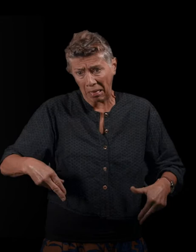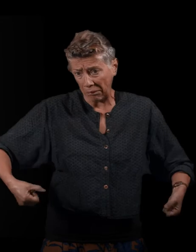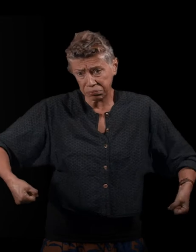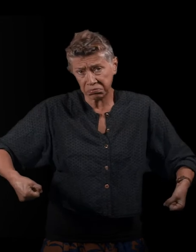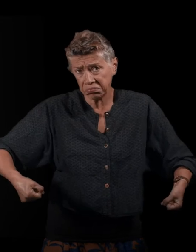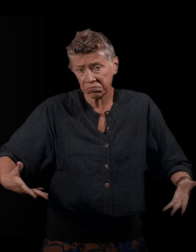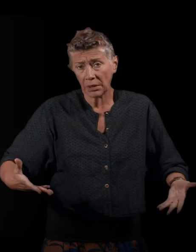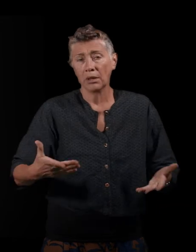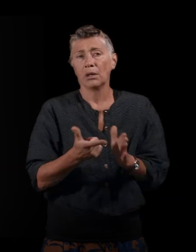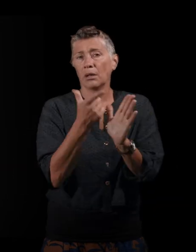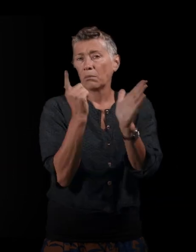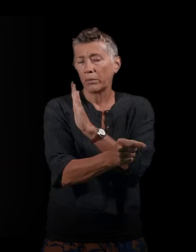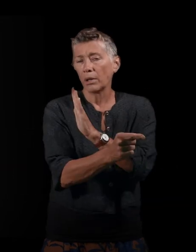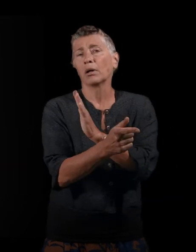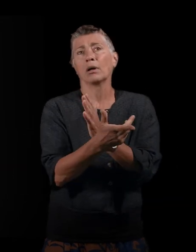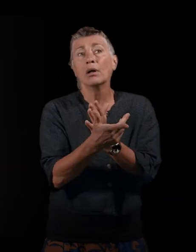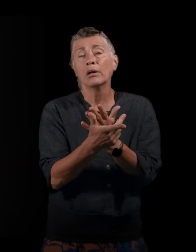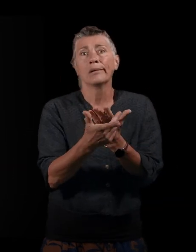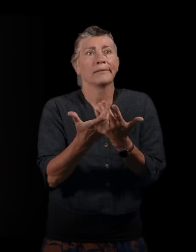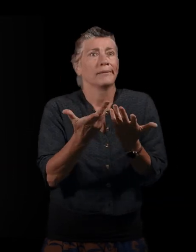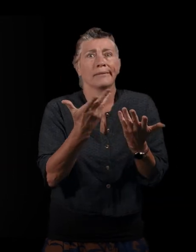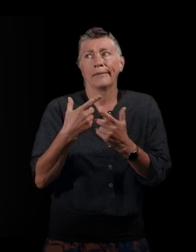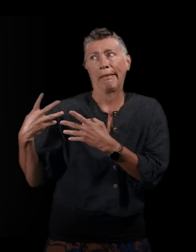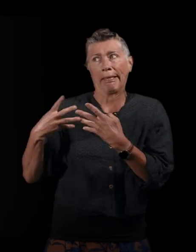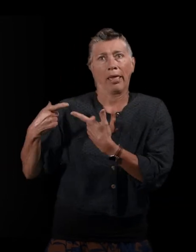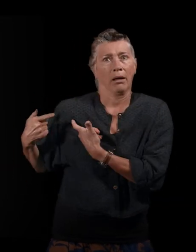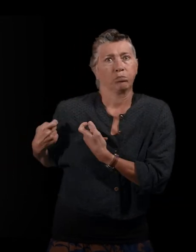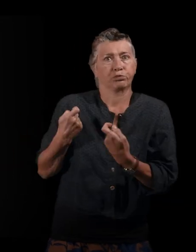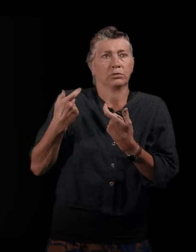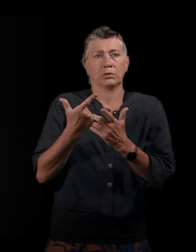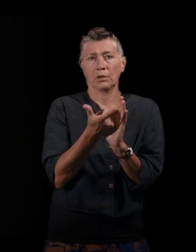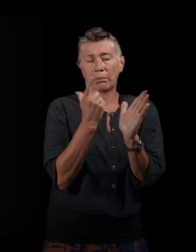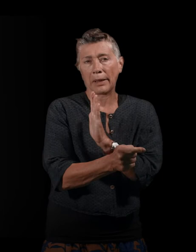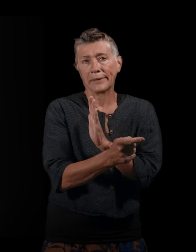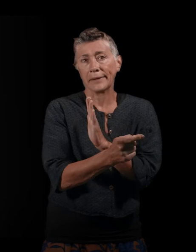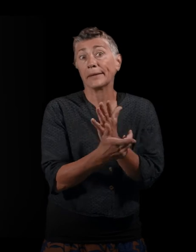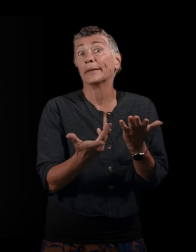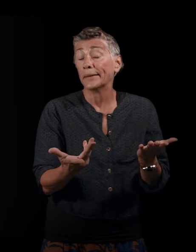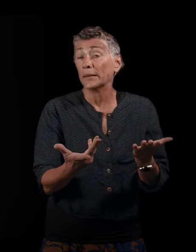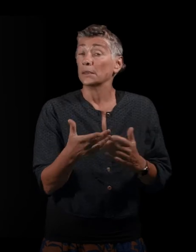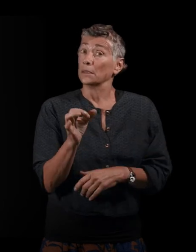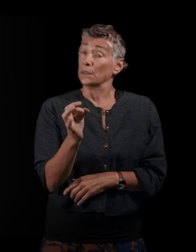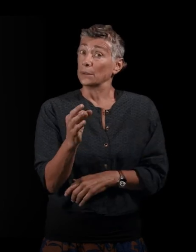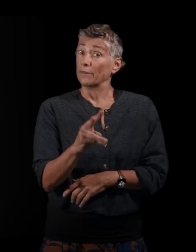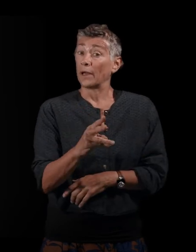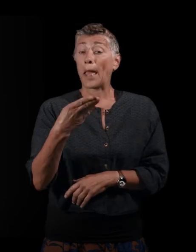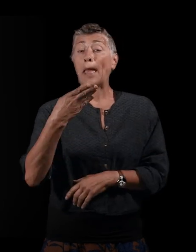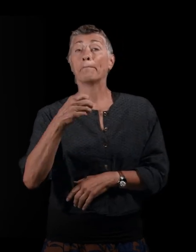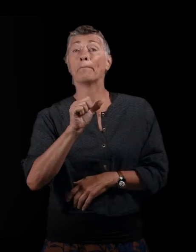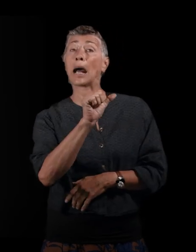Et ils sont poussés par la guerre, d'une certaine manière. Ils sont poussés à partir. Effectivement, Marcel va rester quelques semaines.